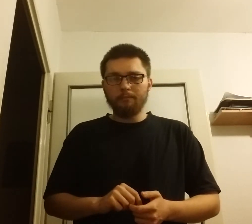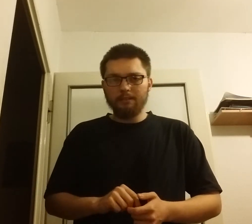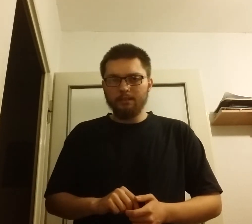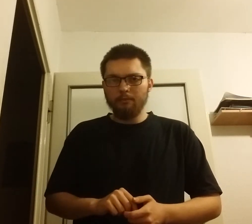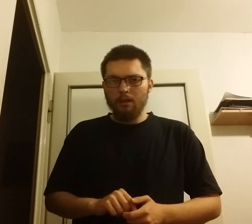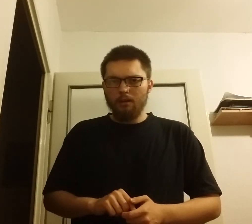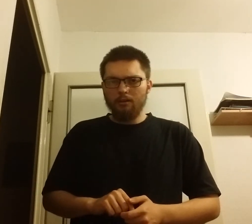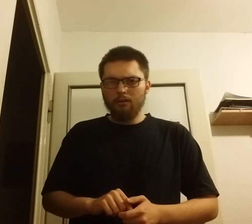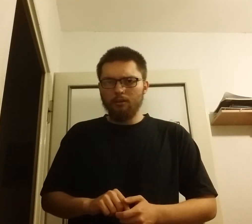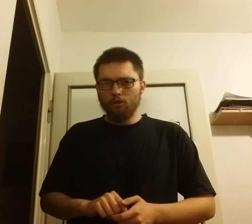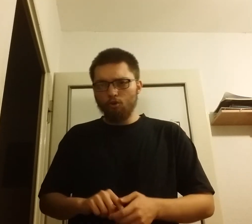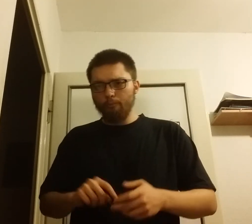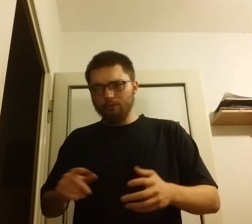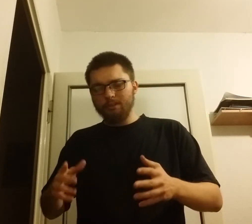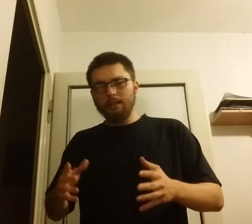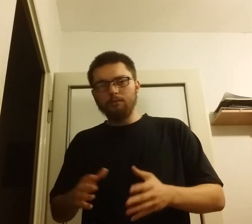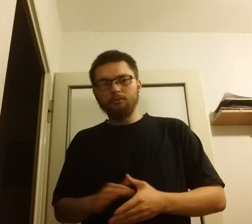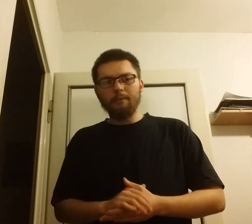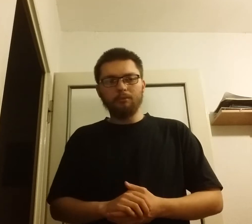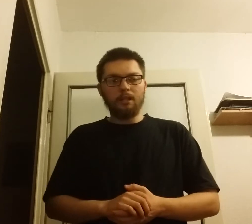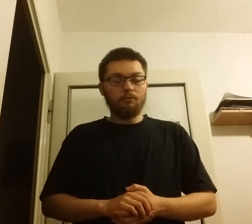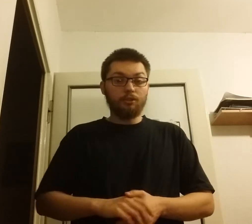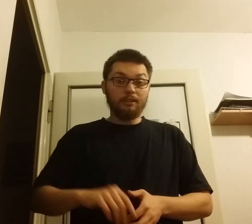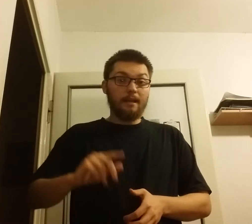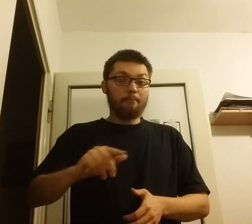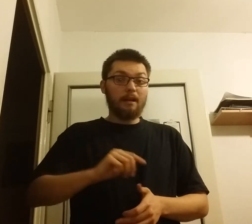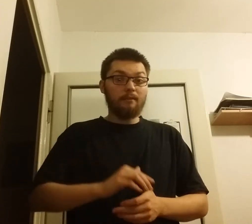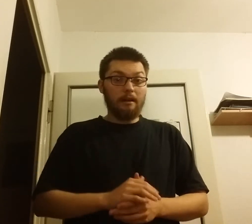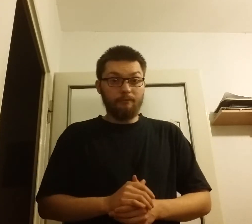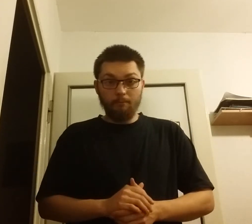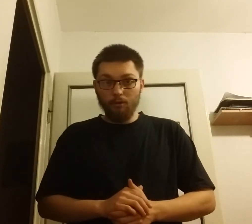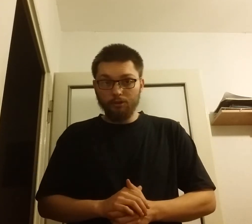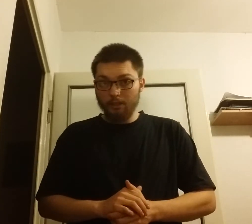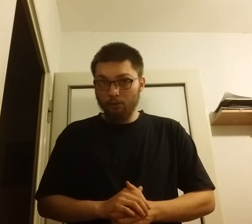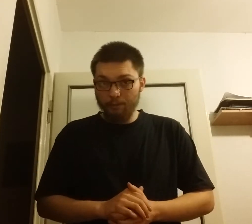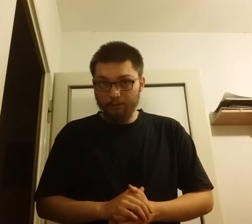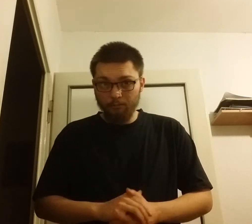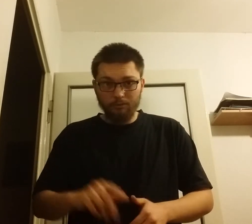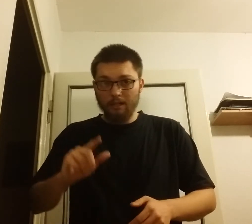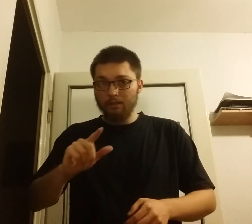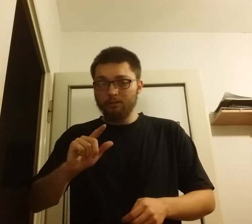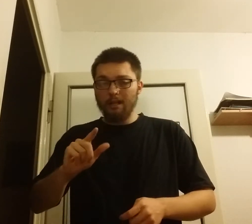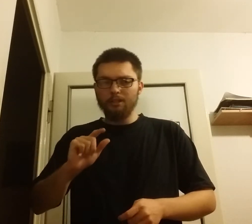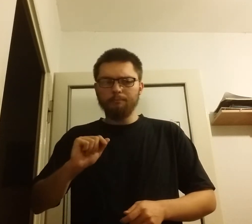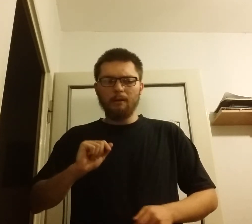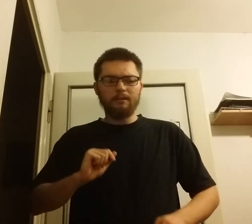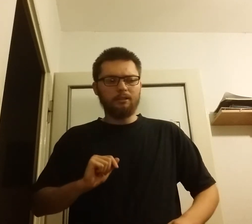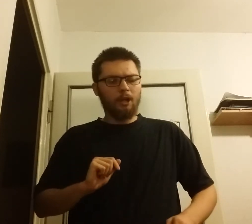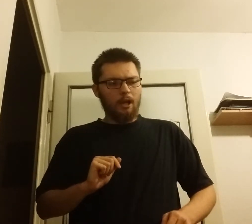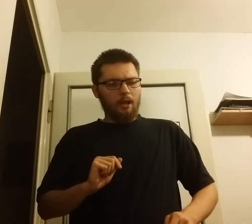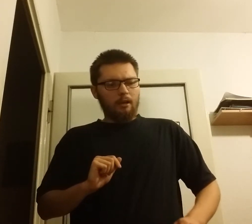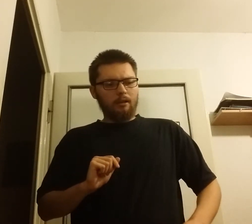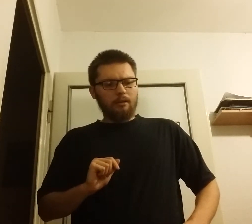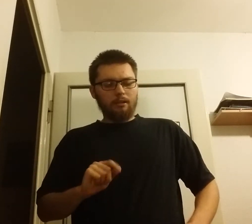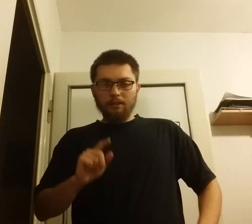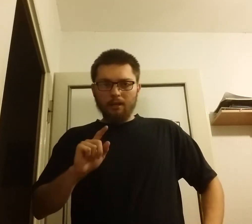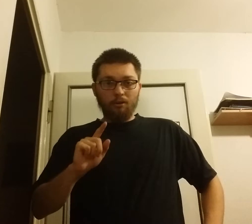roku po odzyskaniu niepodległości daje prawa wyborcze kobietom to należy pamiętać jako